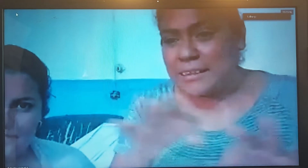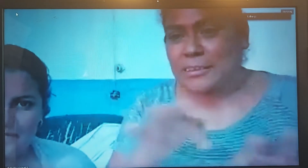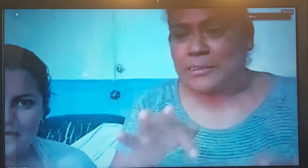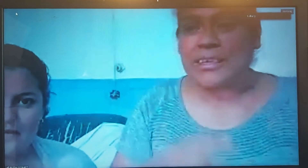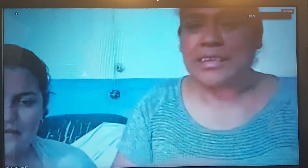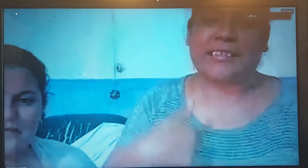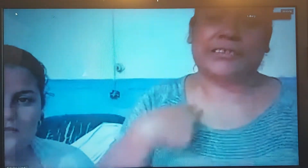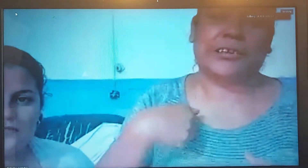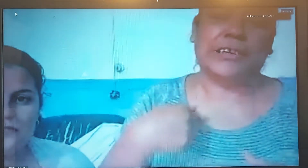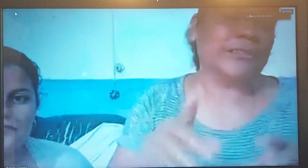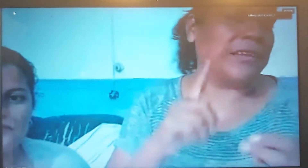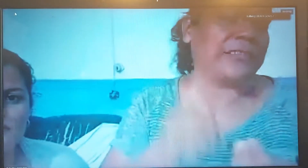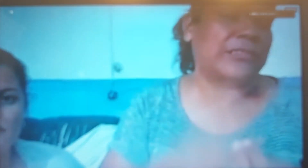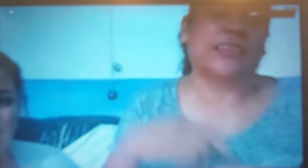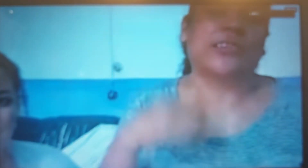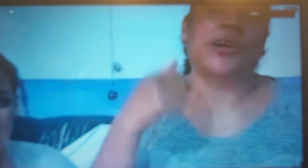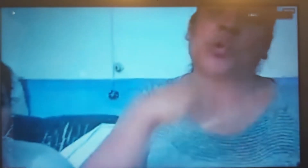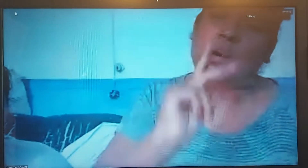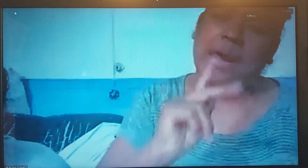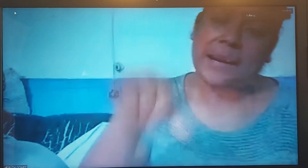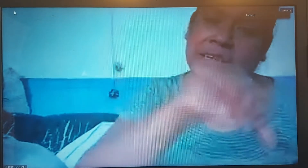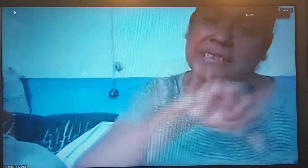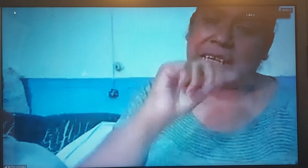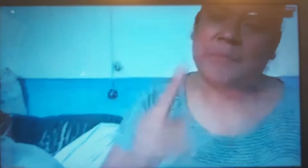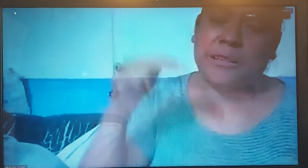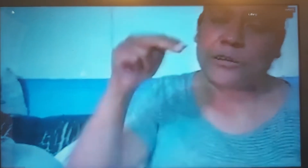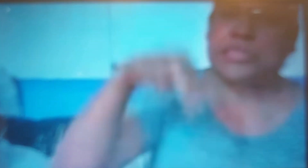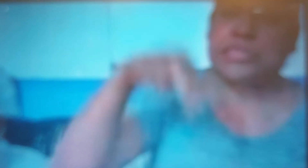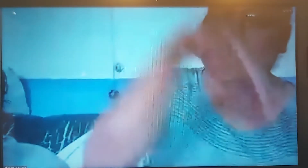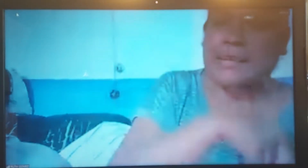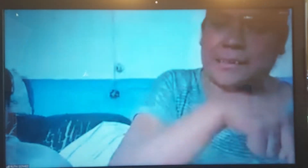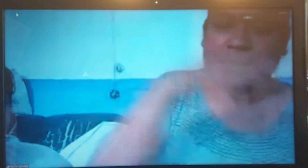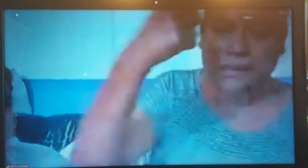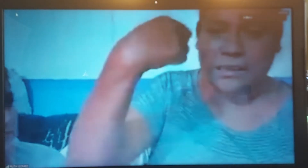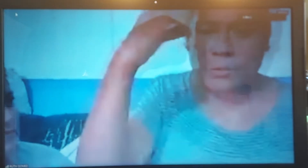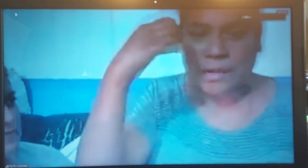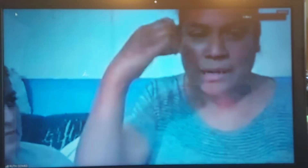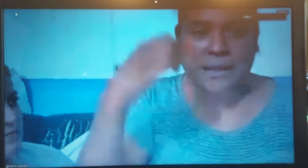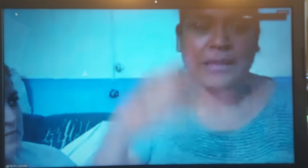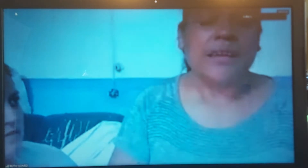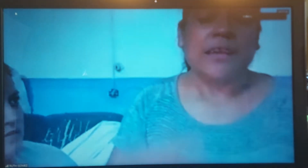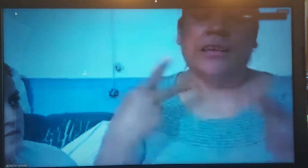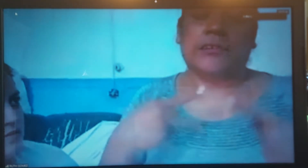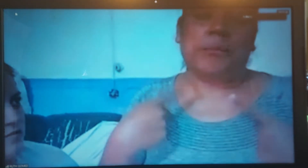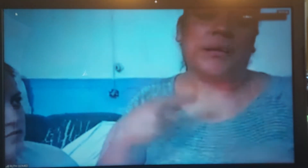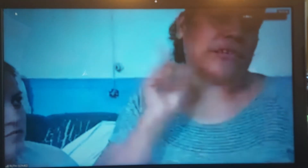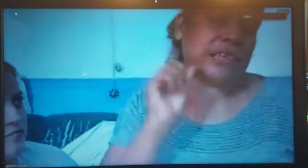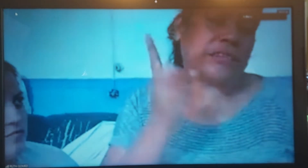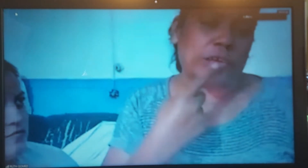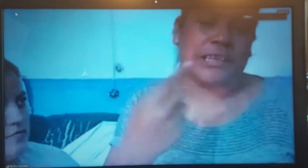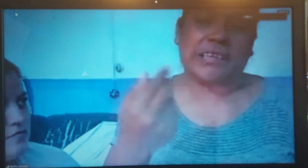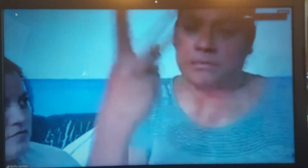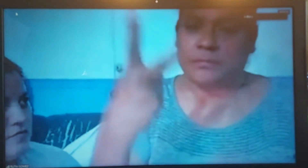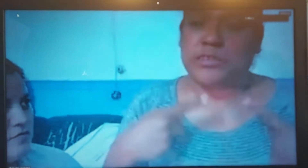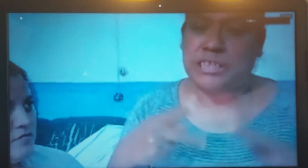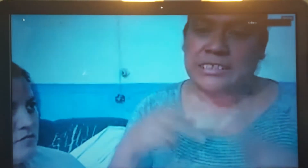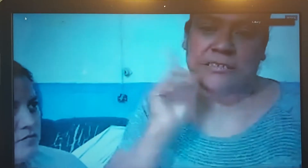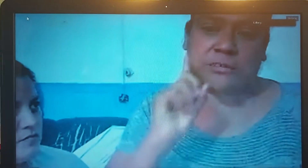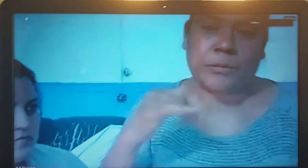estoy yendo a un lugar que se llama Nochistrán de aquí de Oaxaca son personas sordas, dos muchachas jóvenes